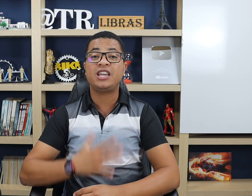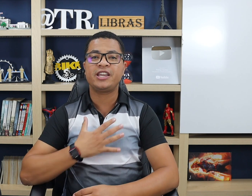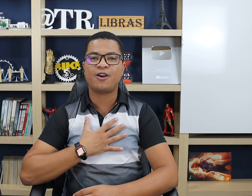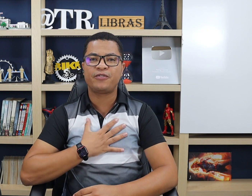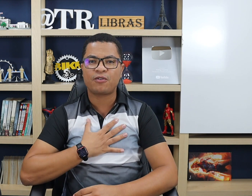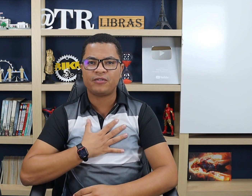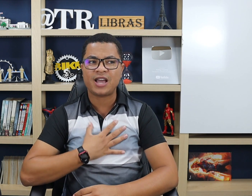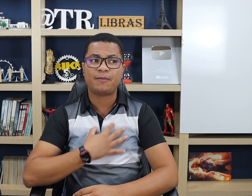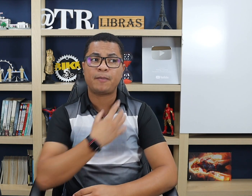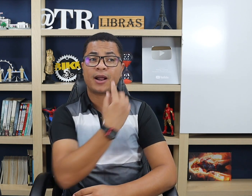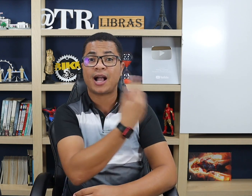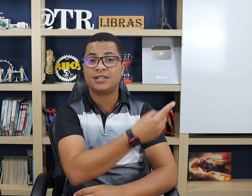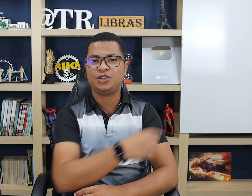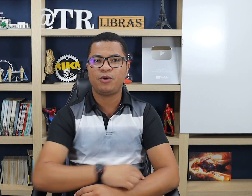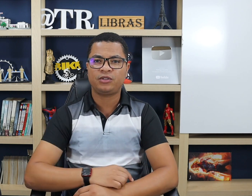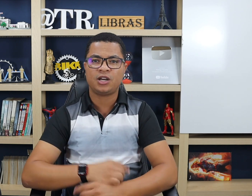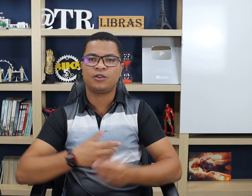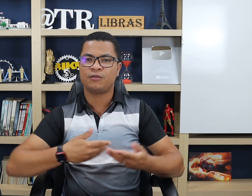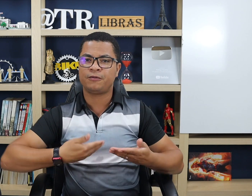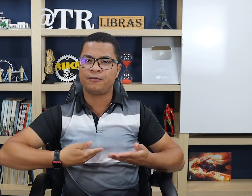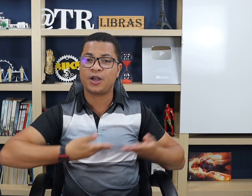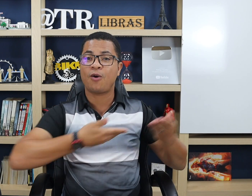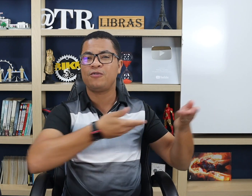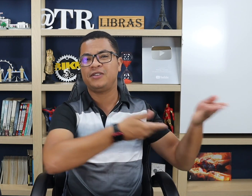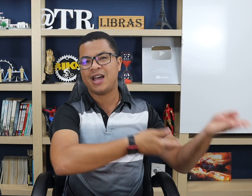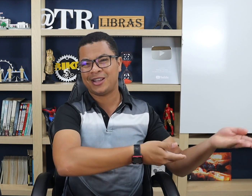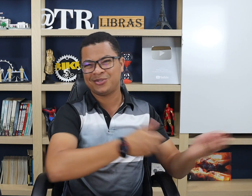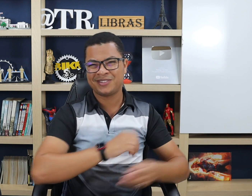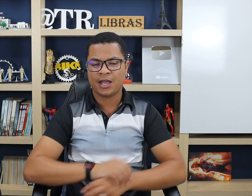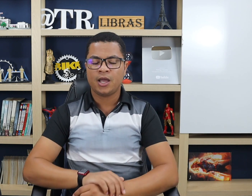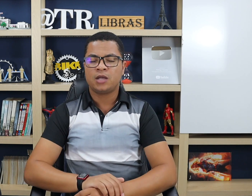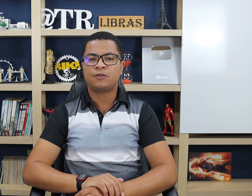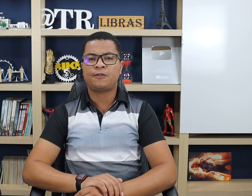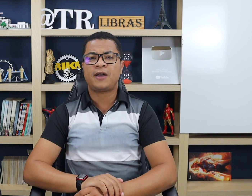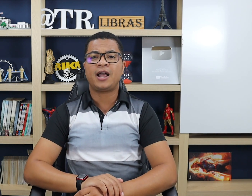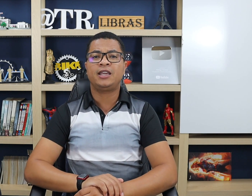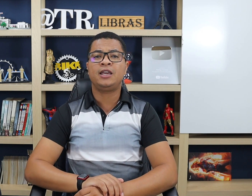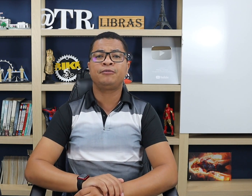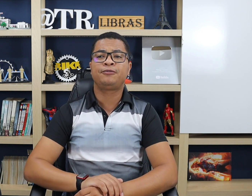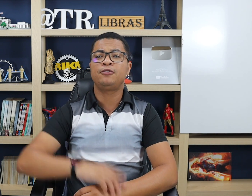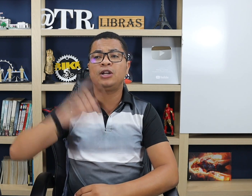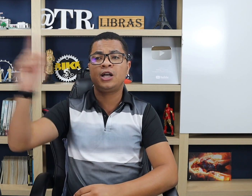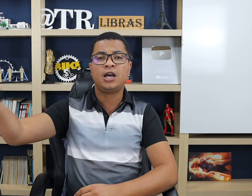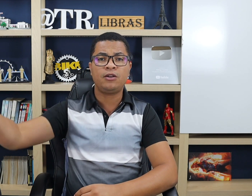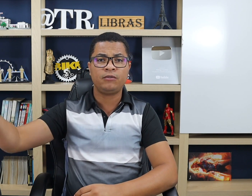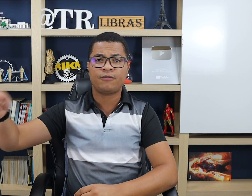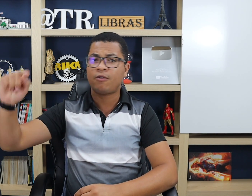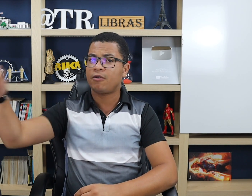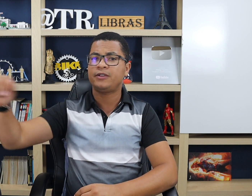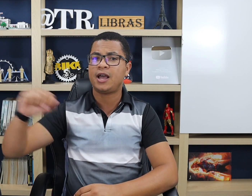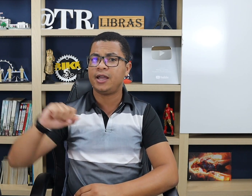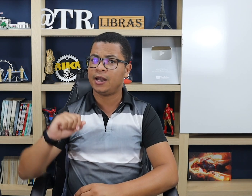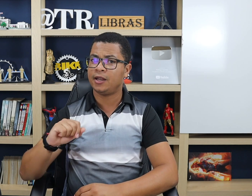que eu fui convidado para ir para a casa de Beltrano, fui convidado. Se eu for falar que fulano, eu vou convidar ele,